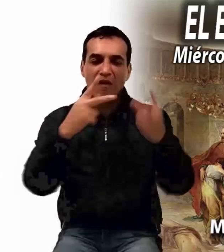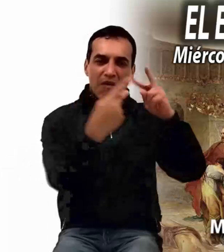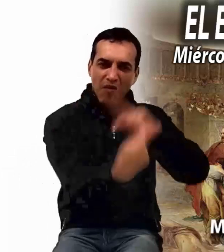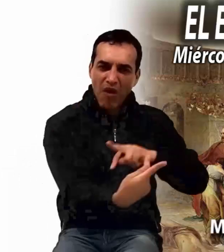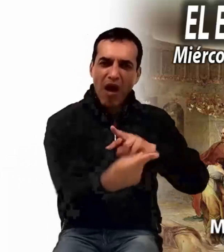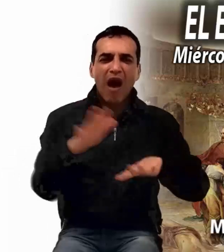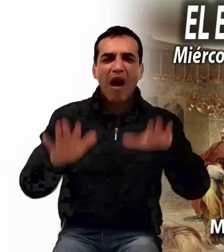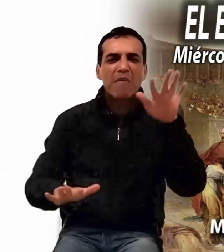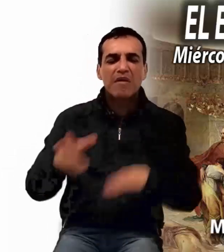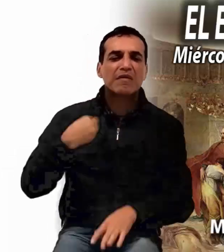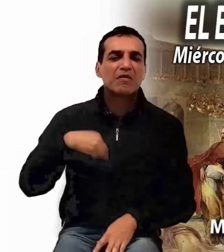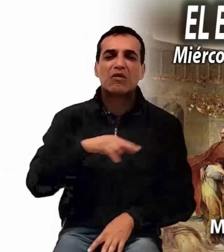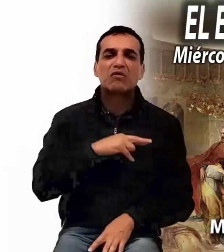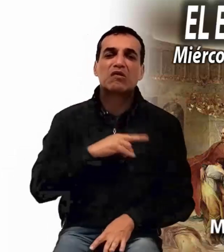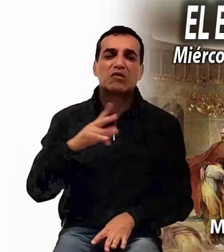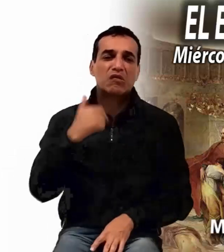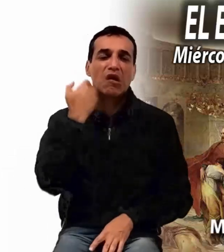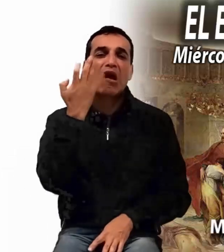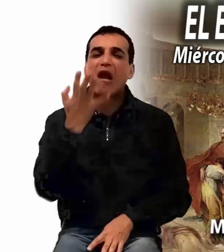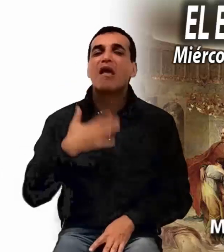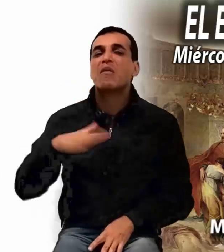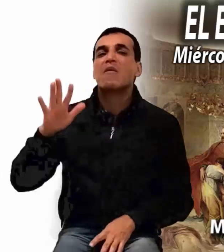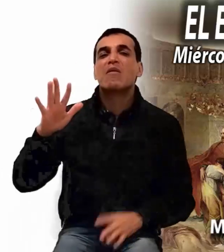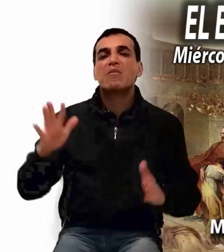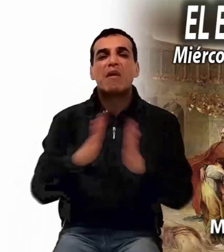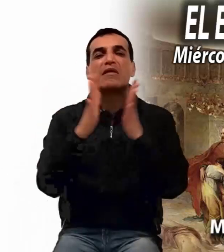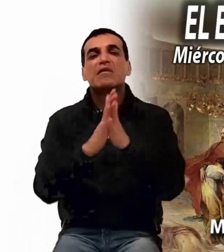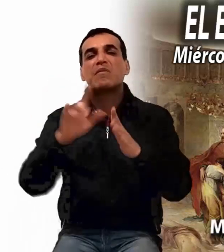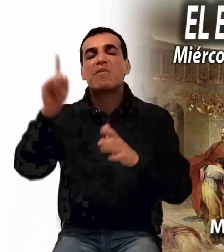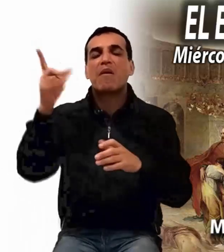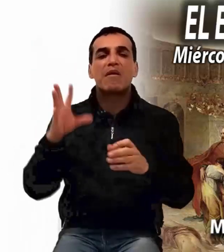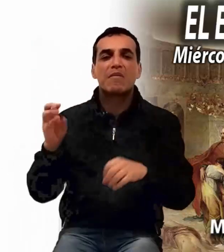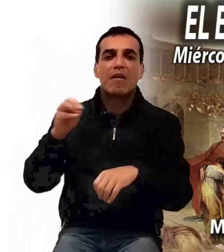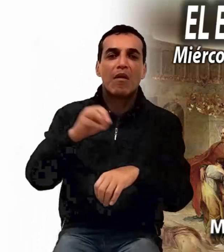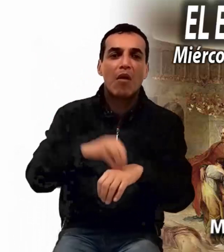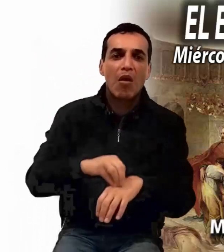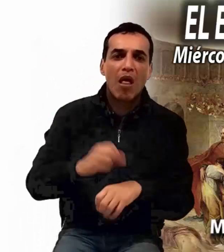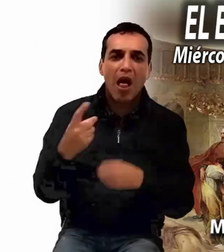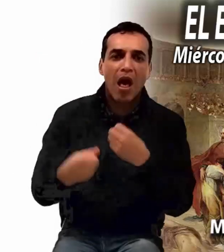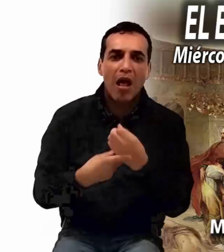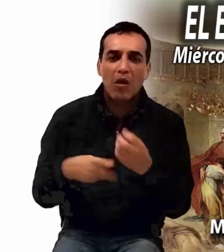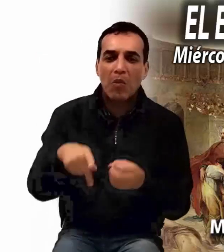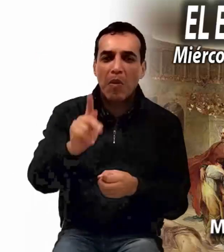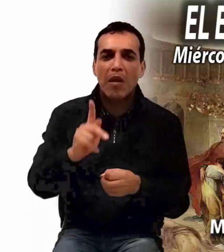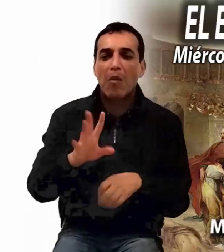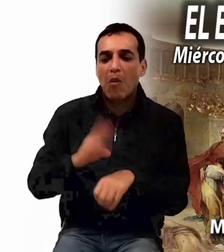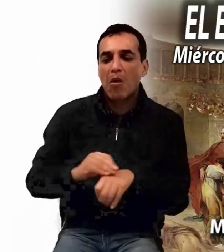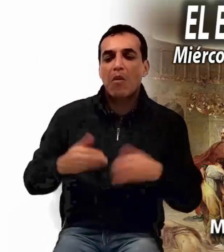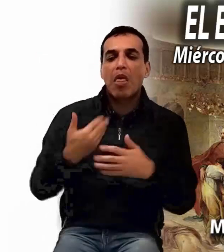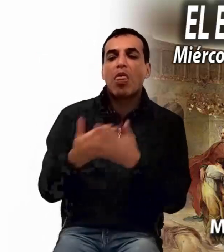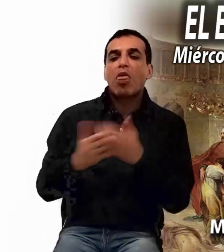participando, al menos no tendremos problemas. Pero entonces estamos dejando que el mal crezca